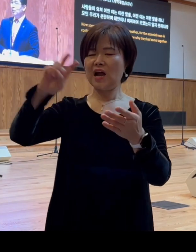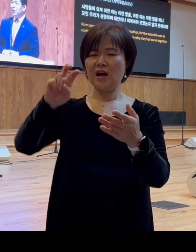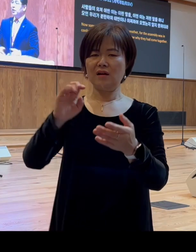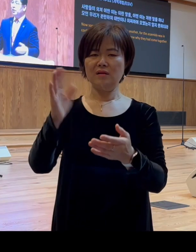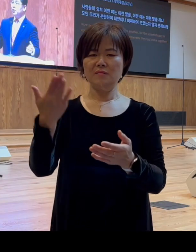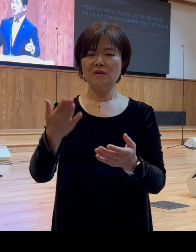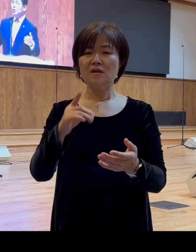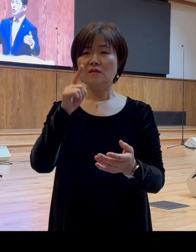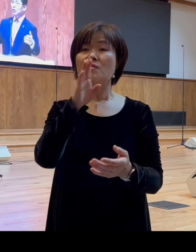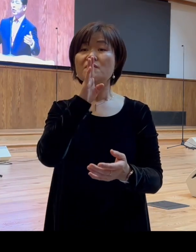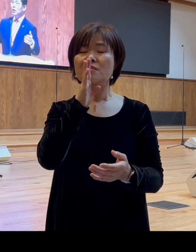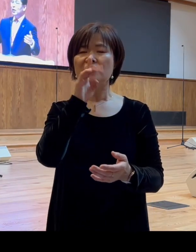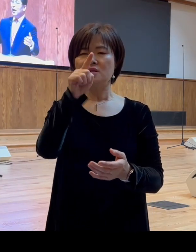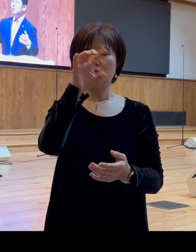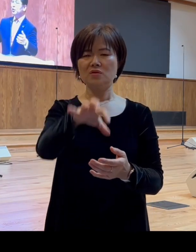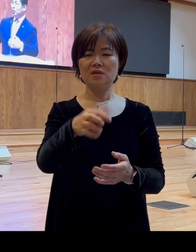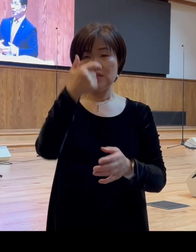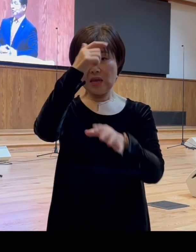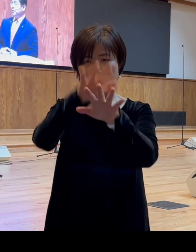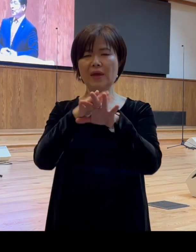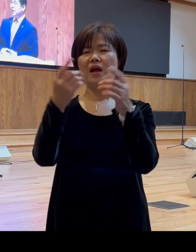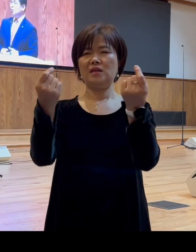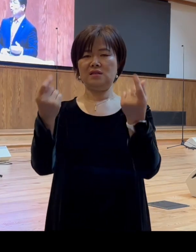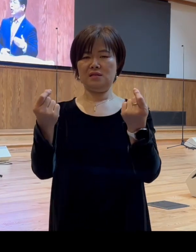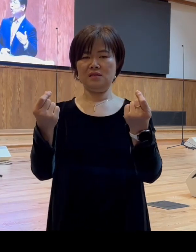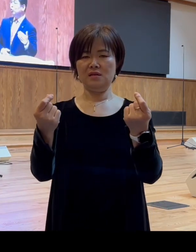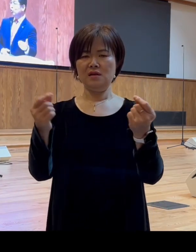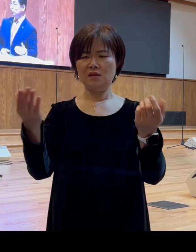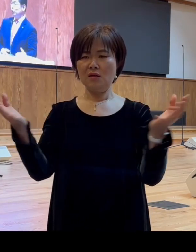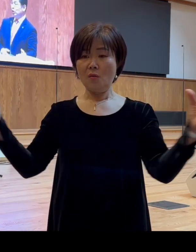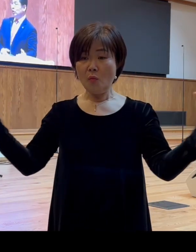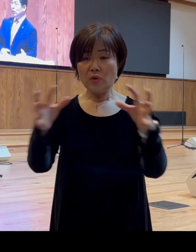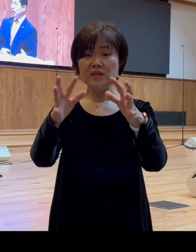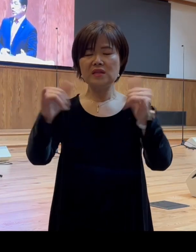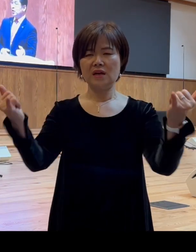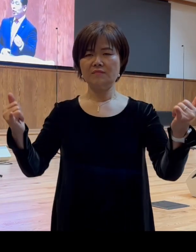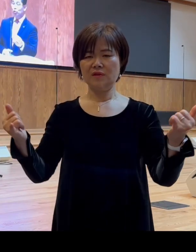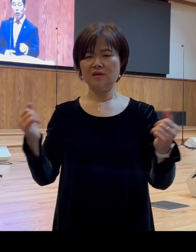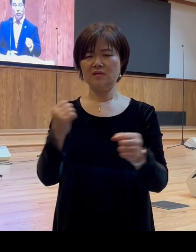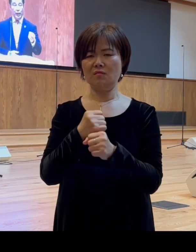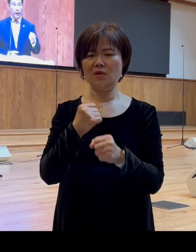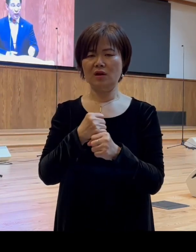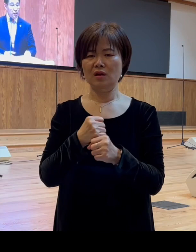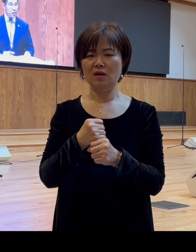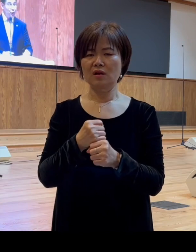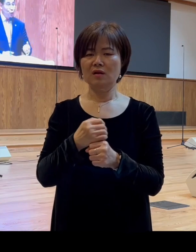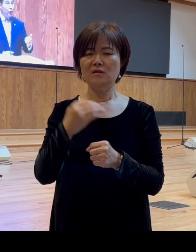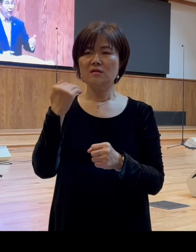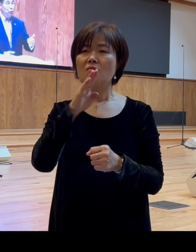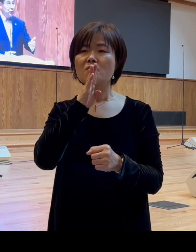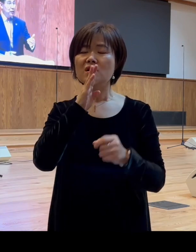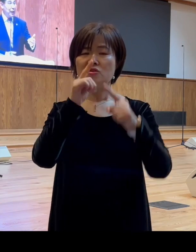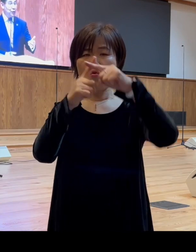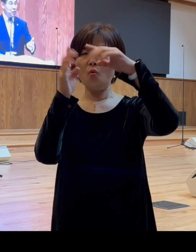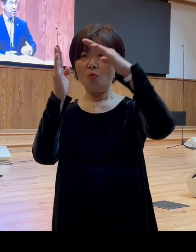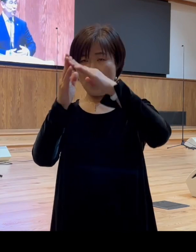그것이 어떤 예배처럼 그래서 모인 군중을 사실 누가는 에클레시아 교회라고 하는 단어를 사용하는데요